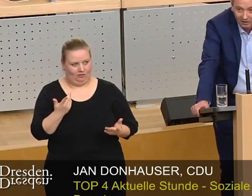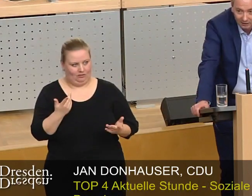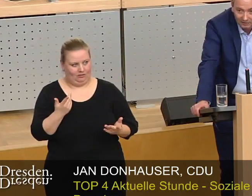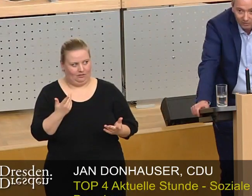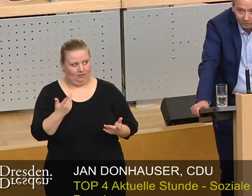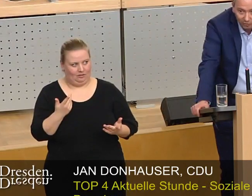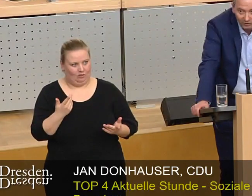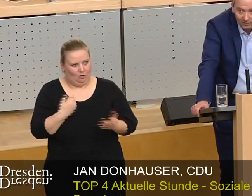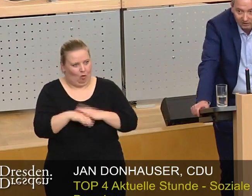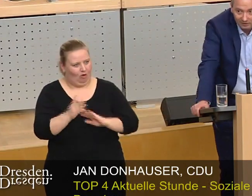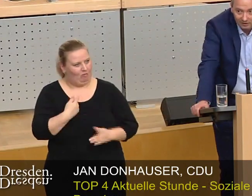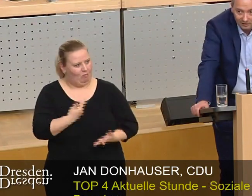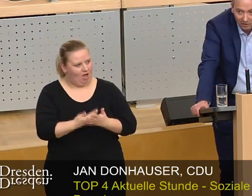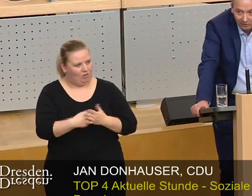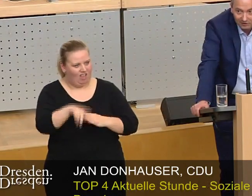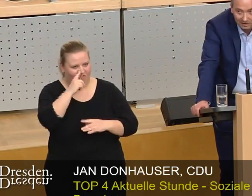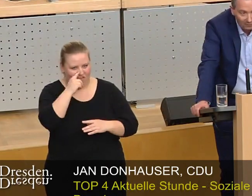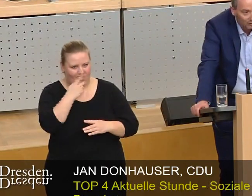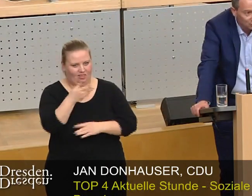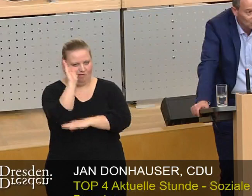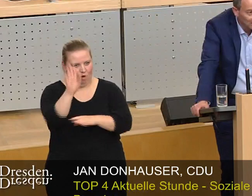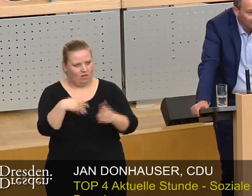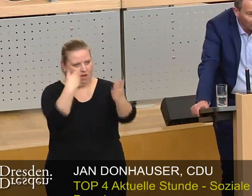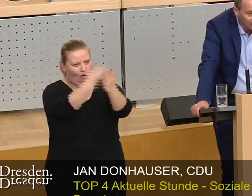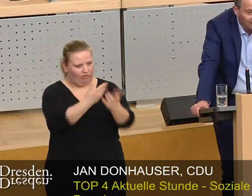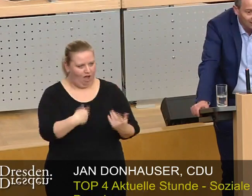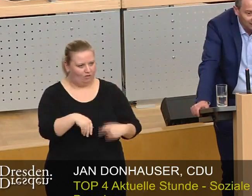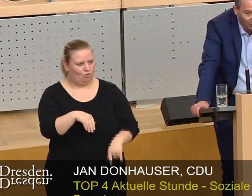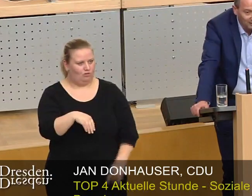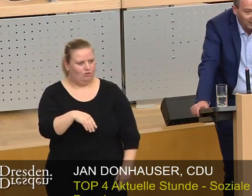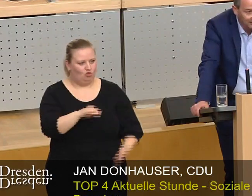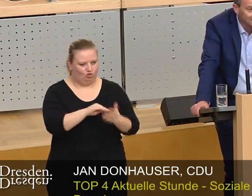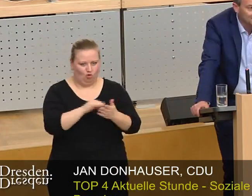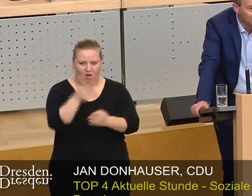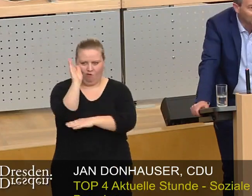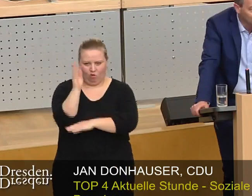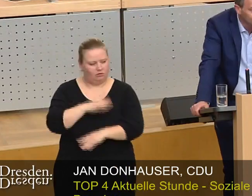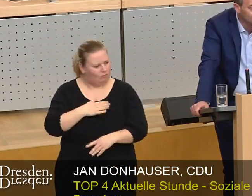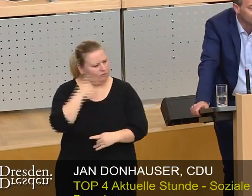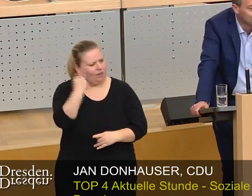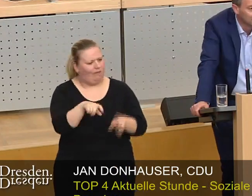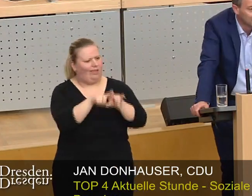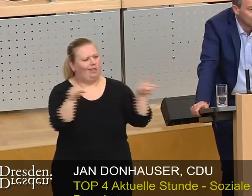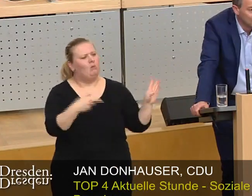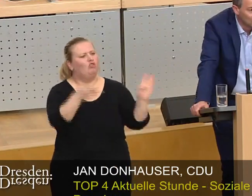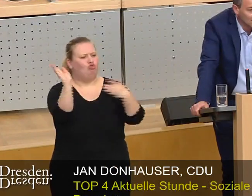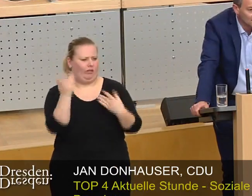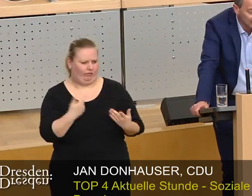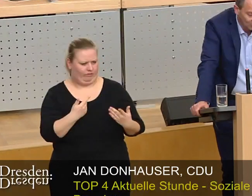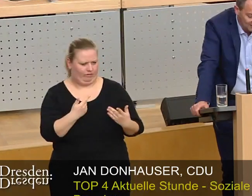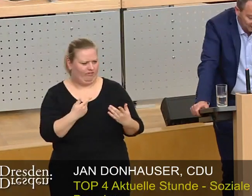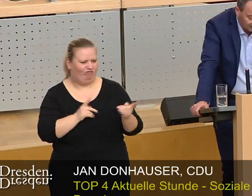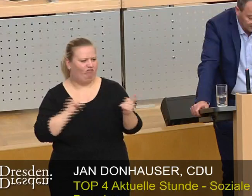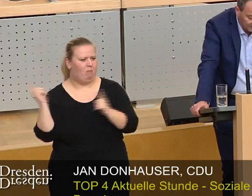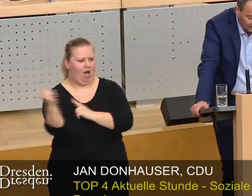so einen Vortrag, einen Auftrag gegeben hätte und die Schüler hätten vorgetragen, dann hätten heute einige das Thema verfehlt. Das muss ich